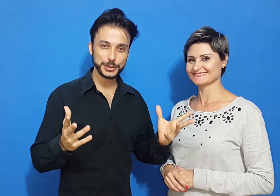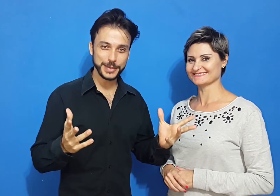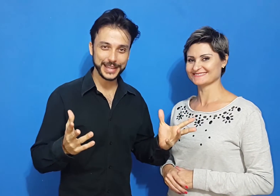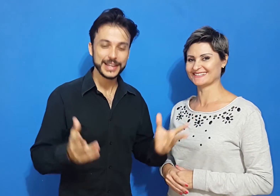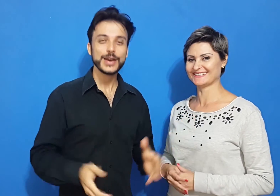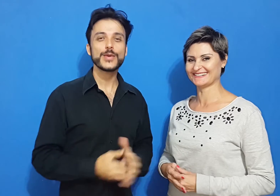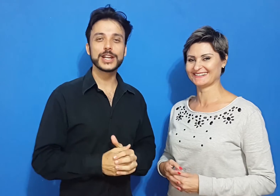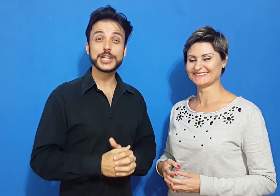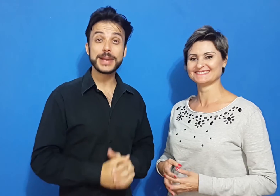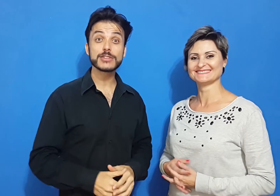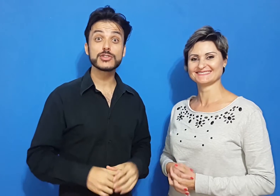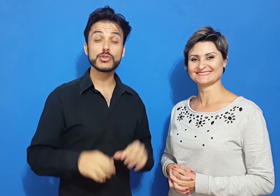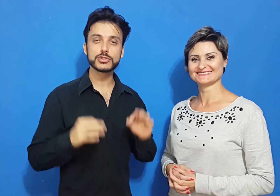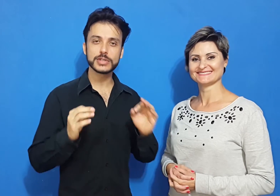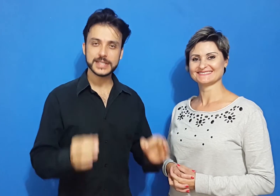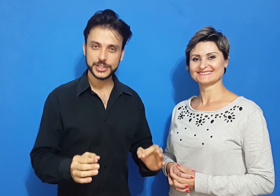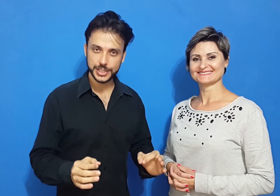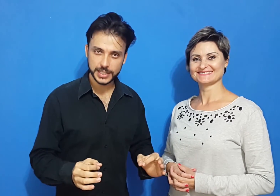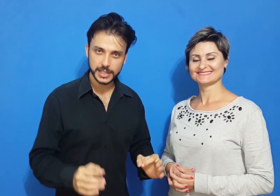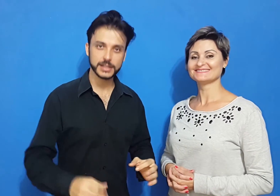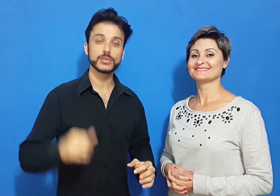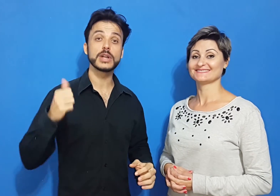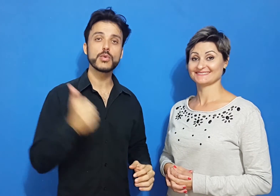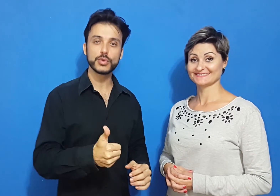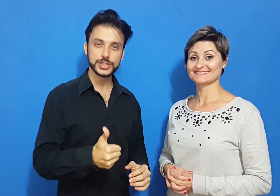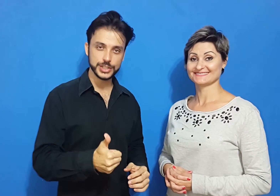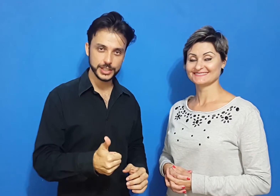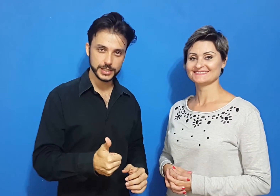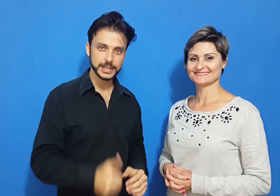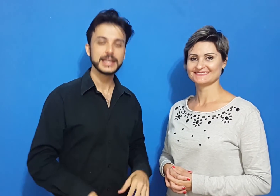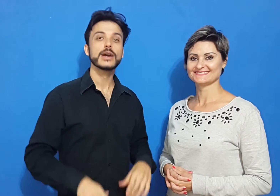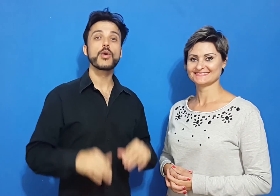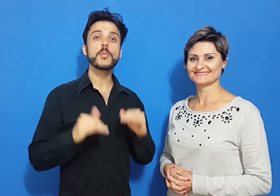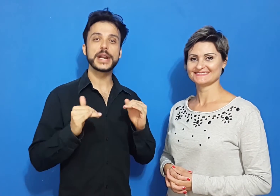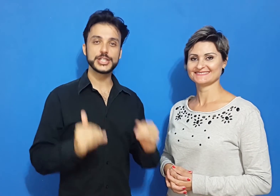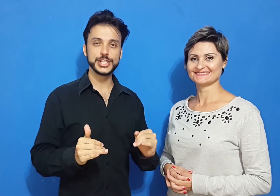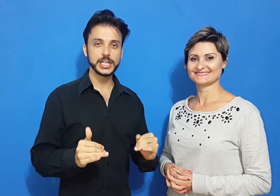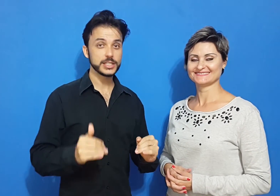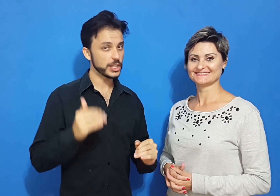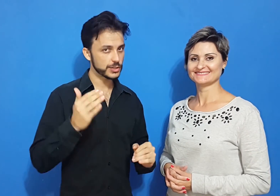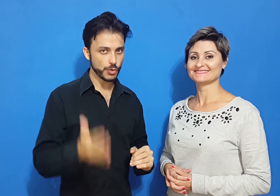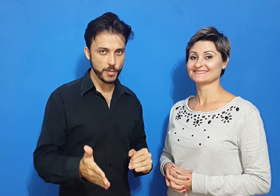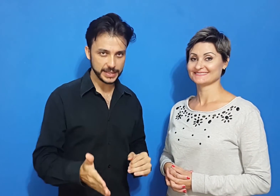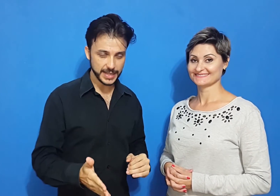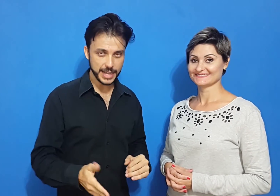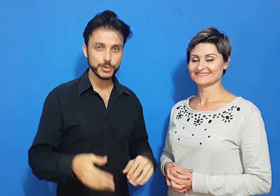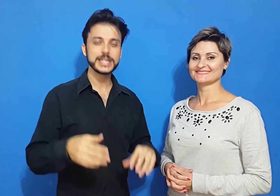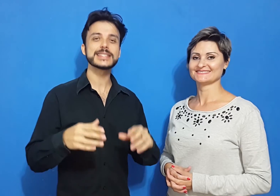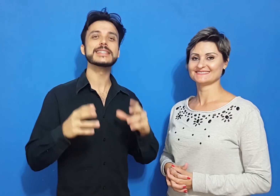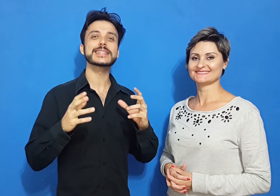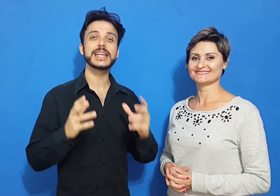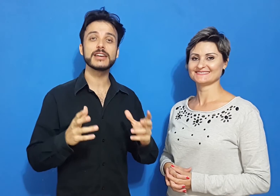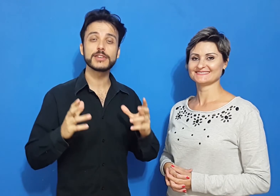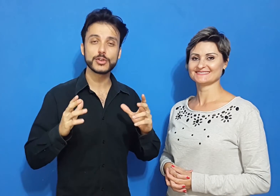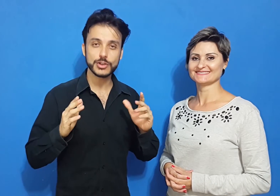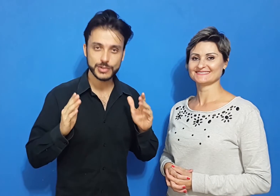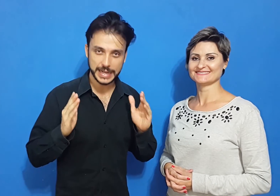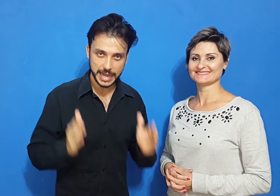faz muito bem. Um grande abraço. Se gostou dessa dica, então dá um curtir, compartilhe, deixe seu comentário. E se inscreva no nosso